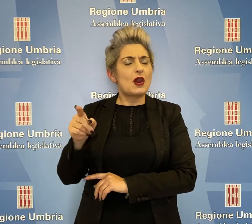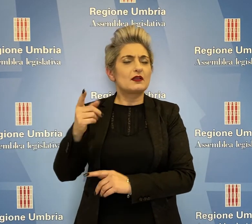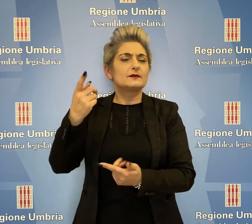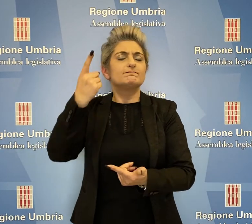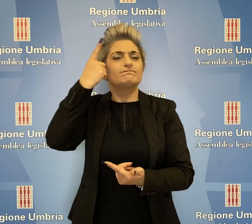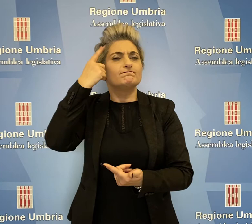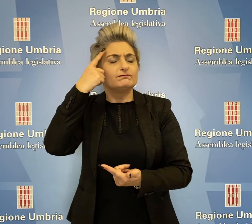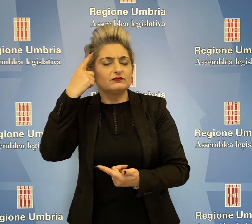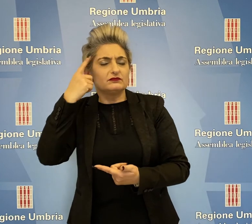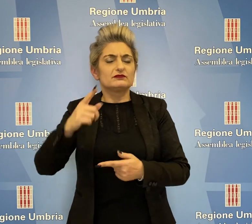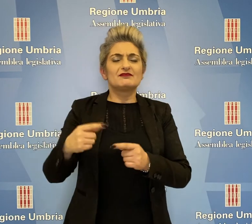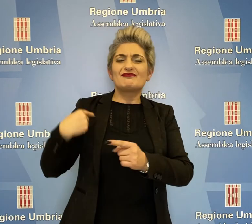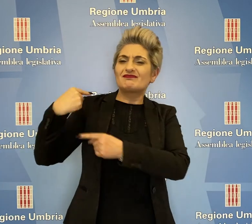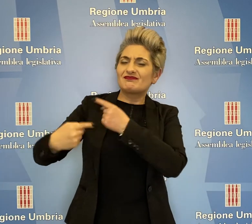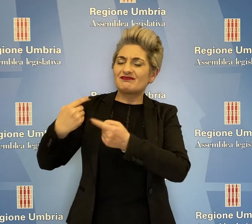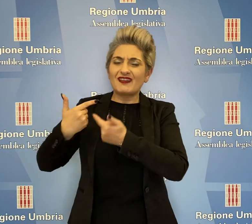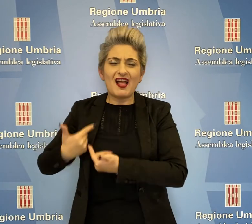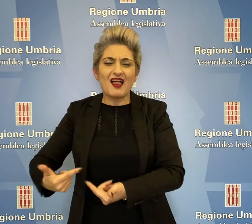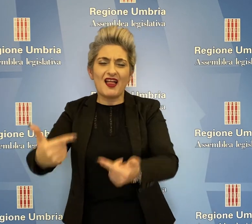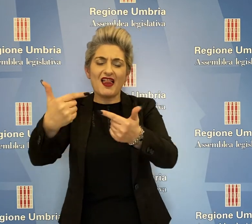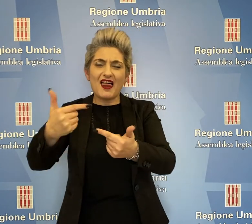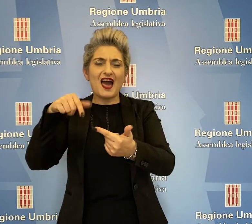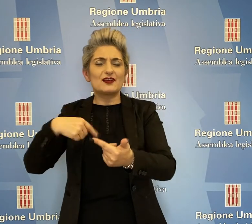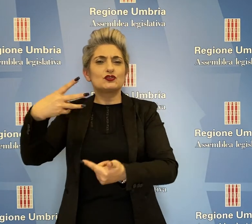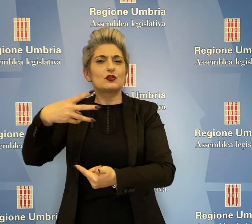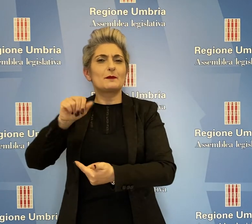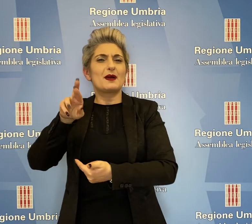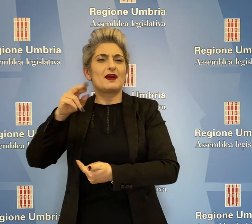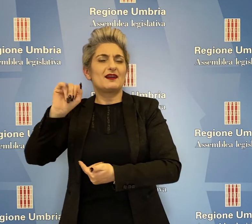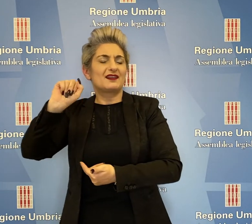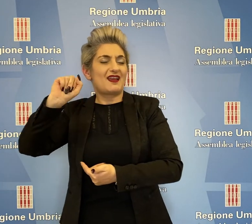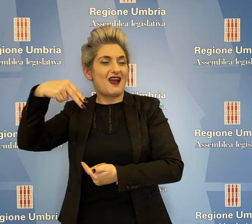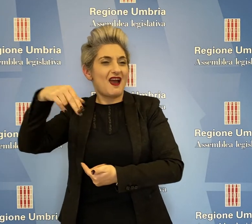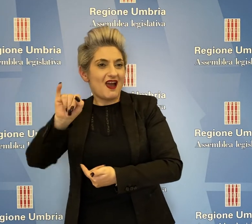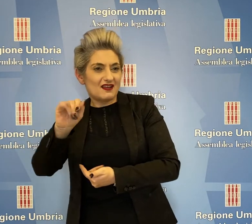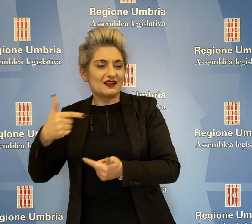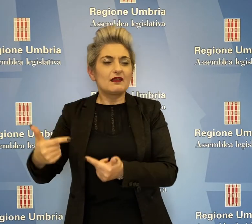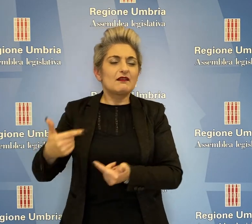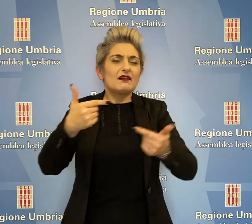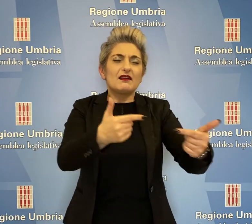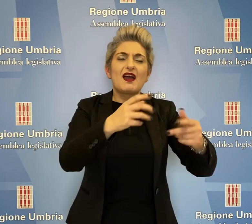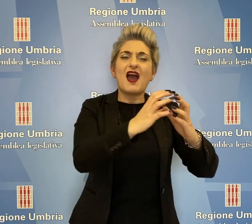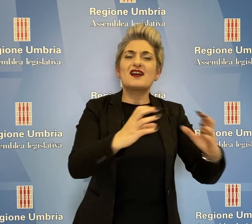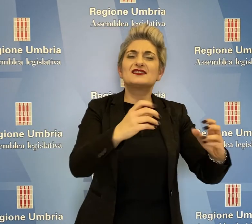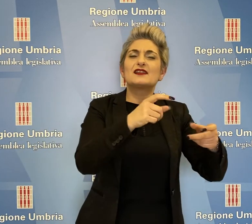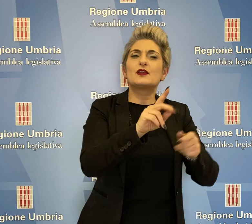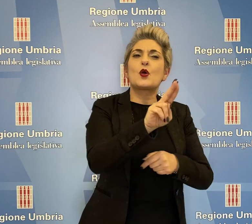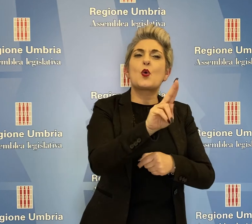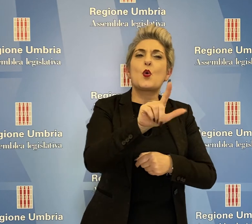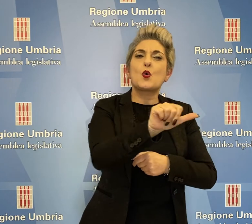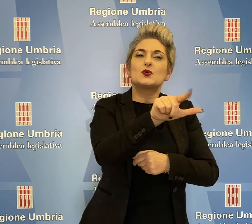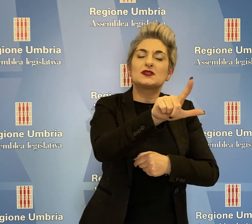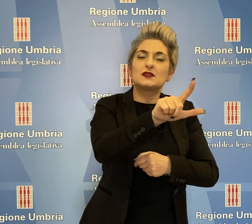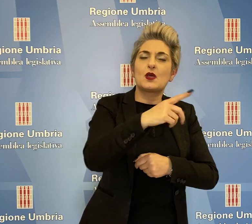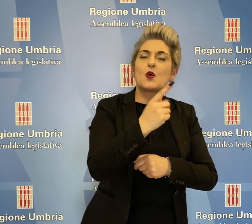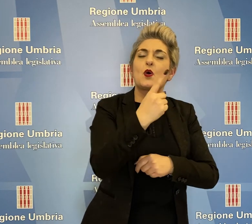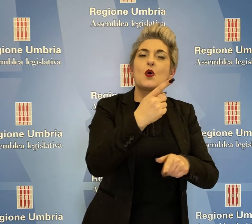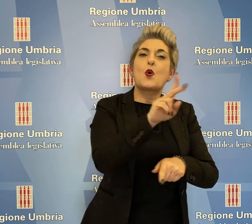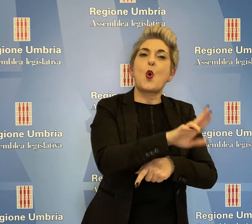'assessore Luca Coletto per sapere quali siano gli indirizzi dati all'azienda USL Umbria 1 per impegnare le risorse derivanti dall